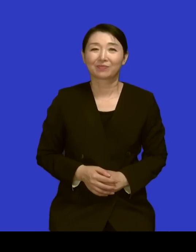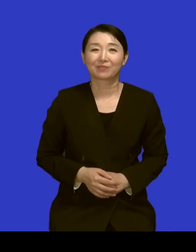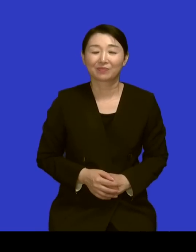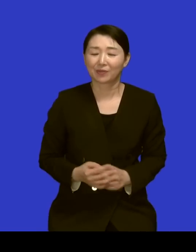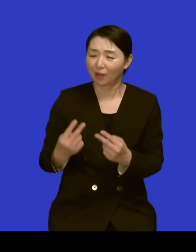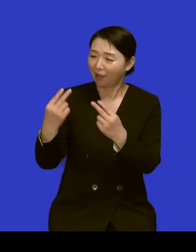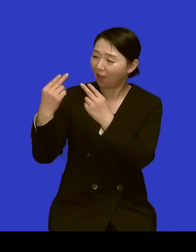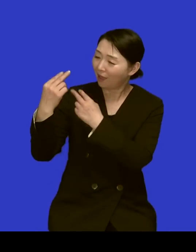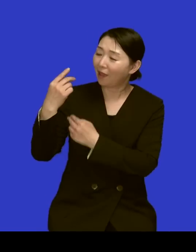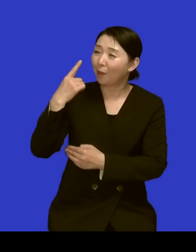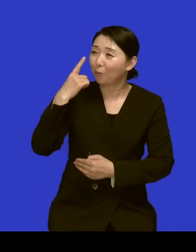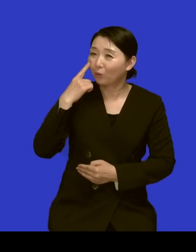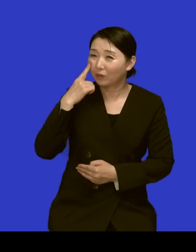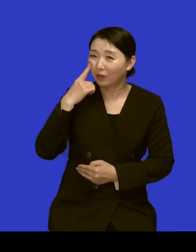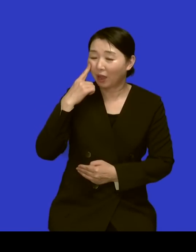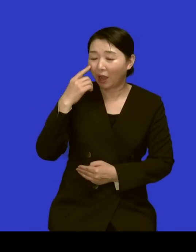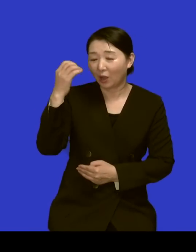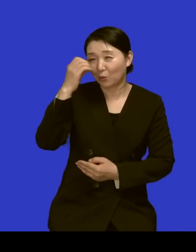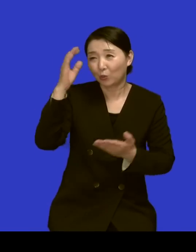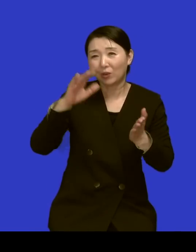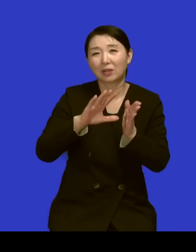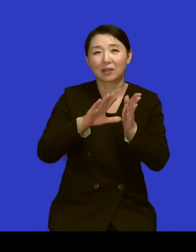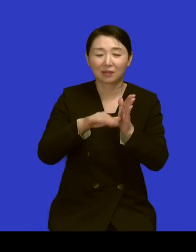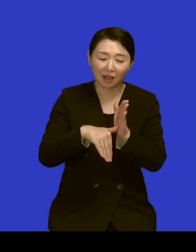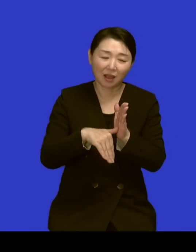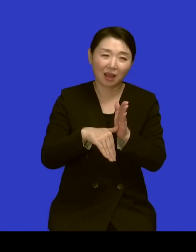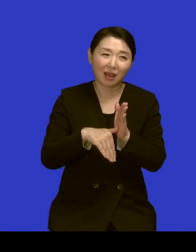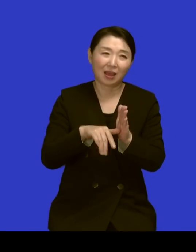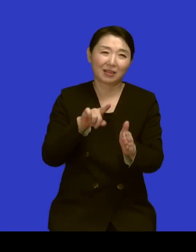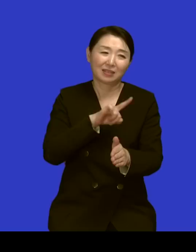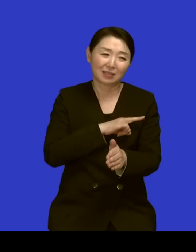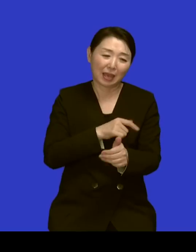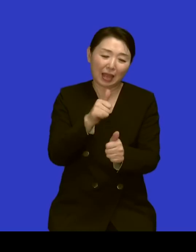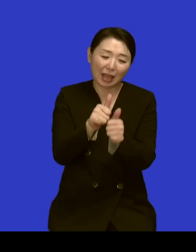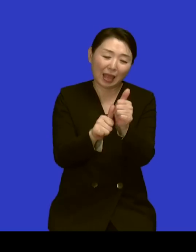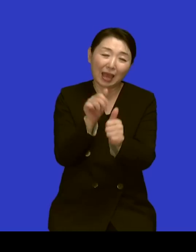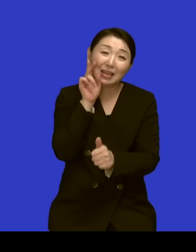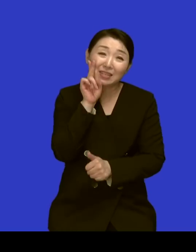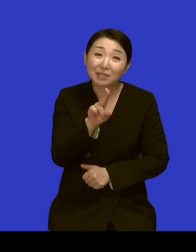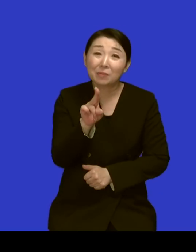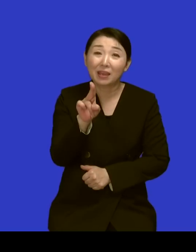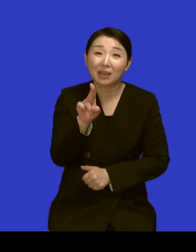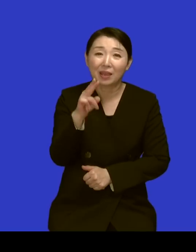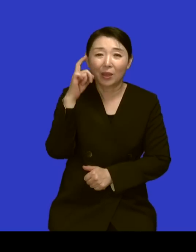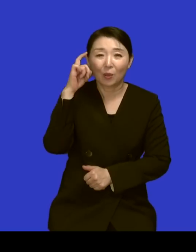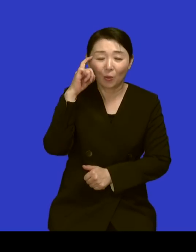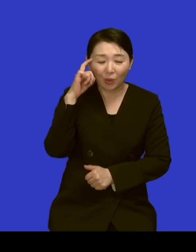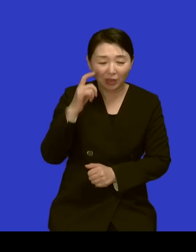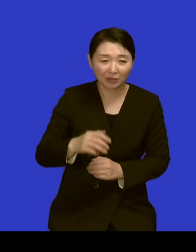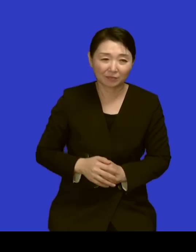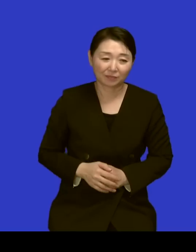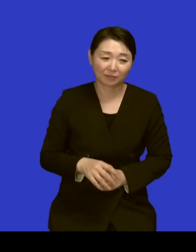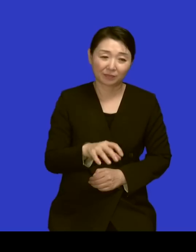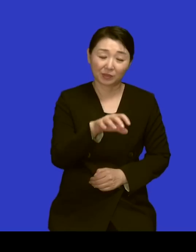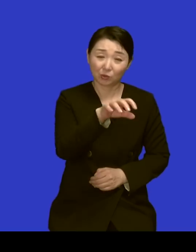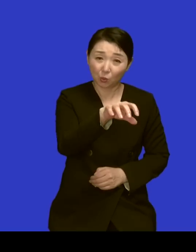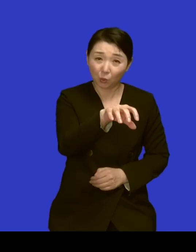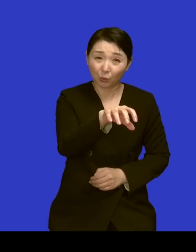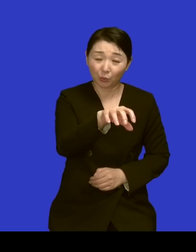고등학교 때가 제일 치열했던 것 같아요 아 이제 해남에서 부모님 삶의 모습만